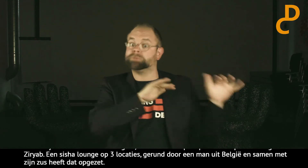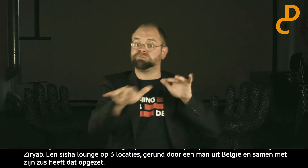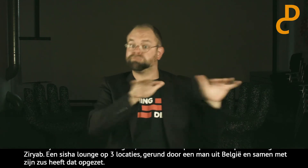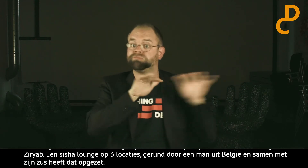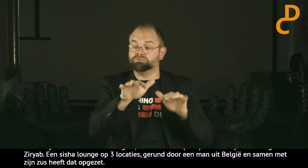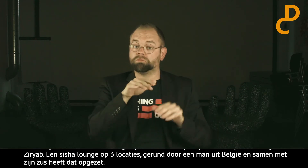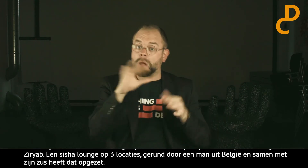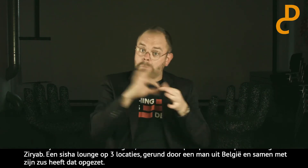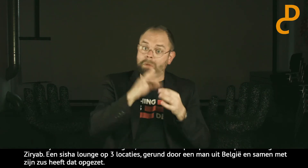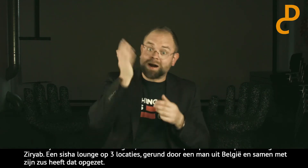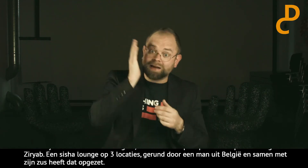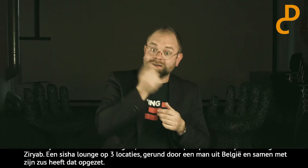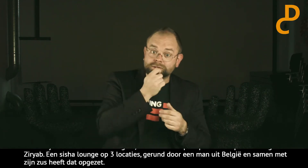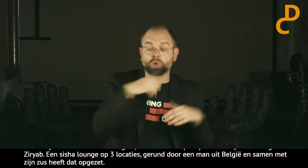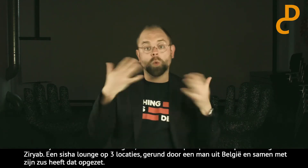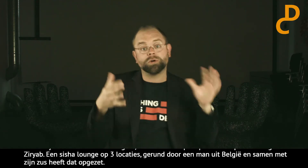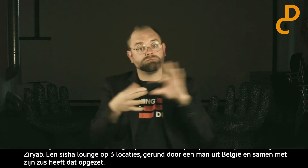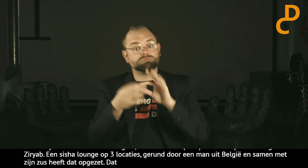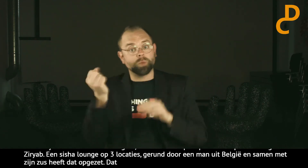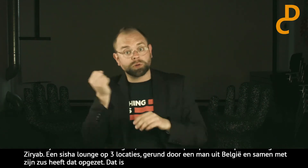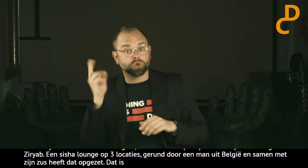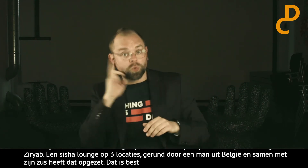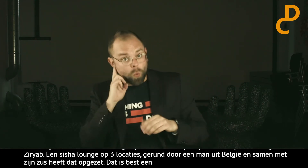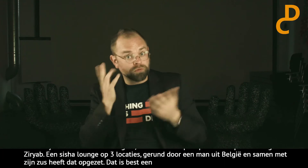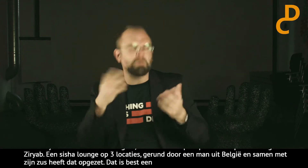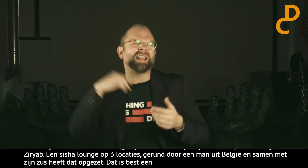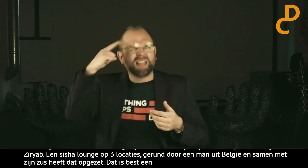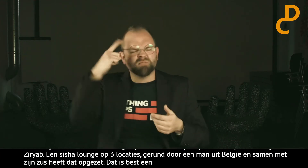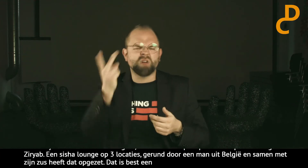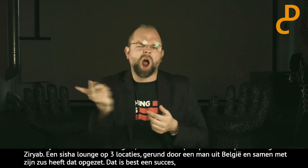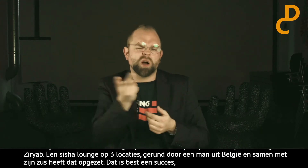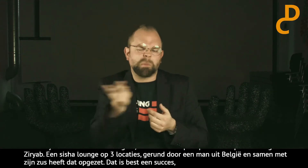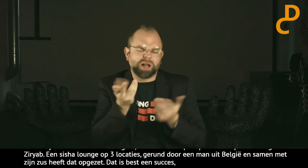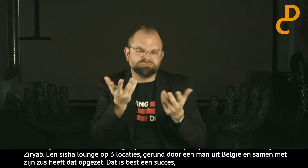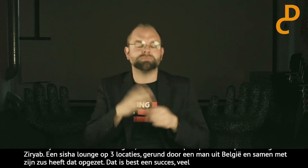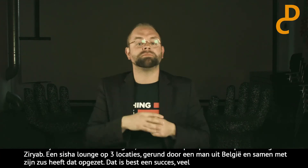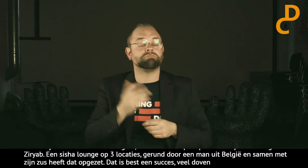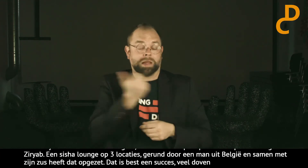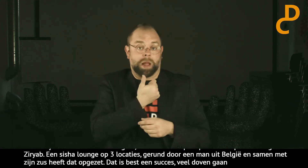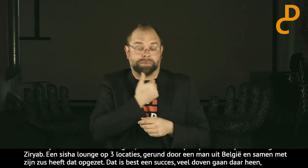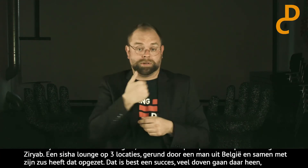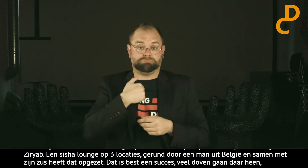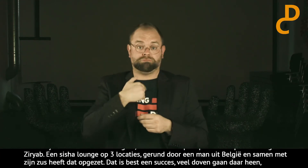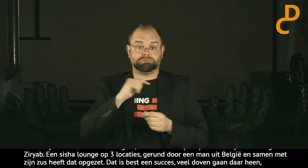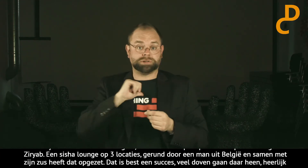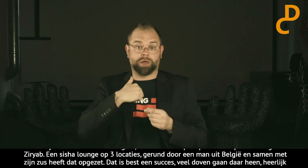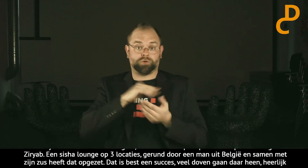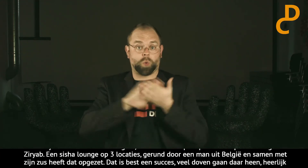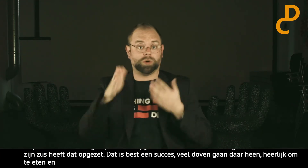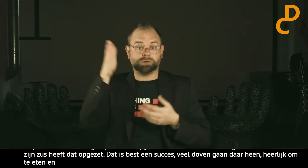Nou, is best een succes. Heel veel doven gaan erheen. Het is heerlijk om lekker te eten of contact hebben met andere doven. Ik denk eigenlijk al erbij. Wel grappig,